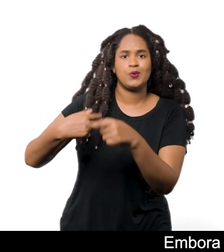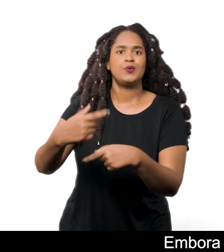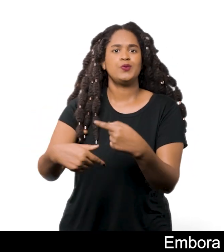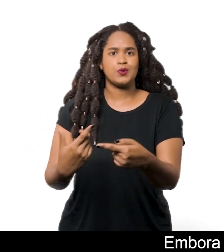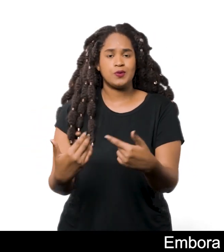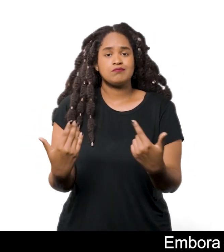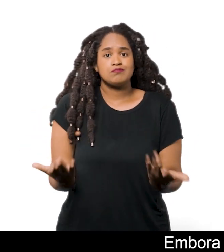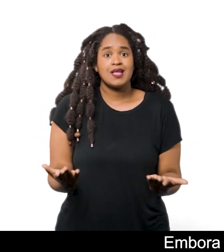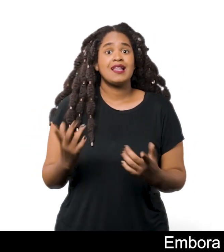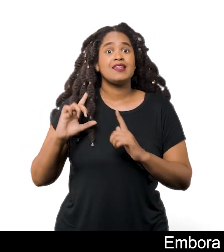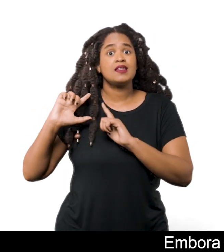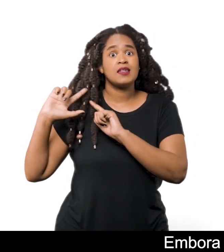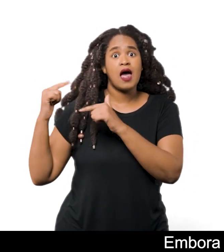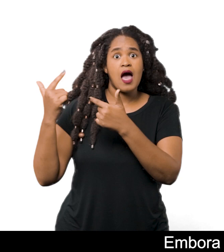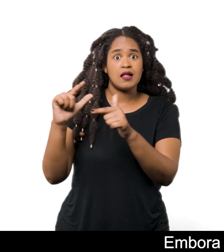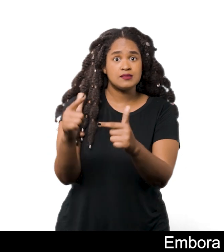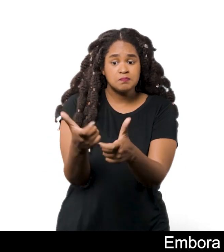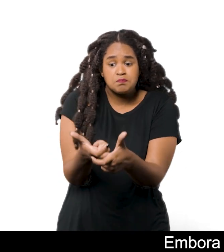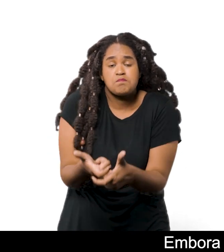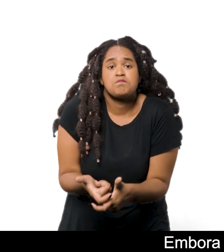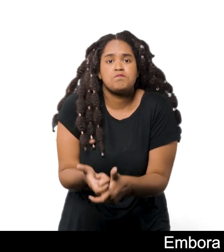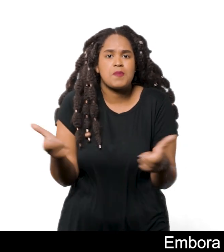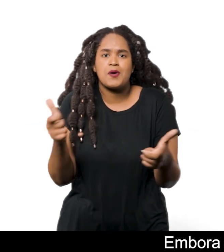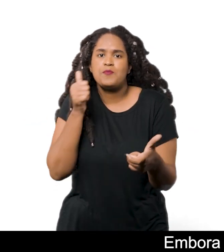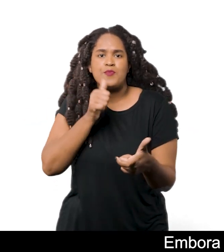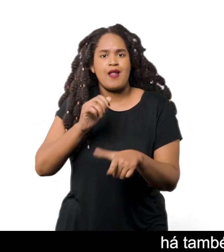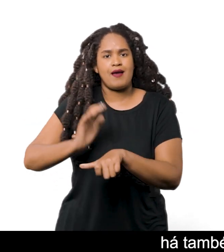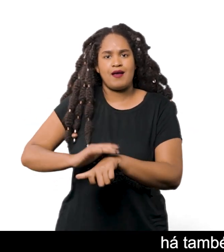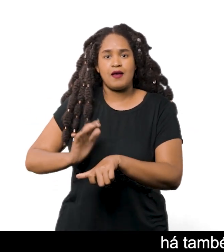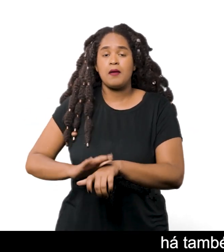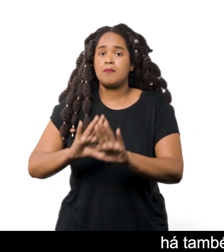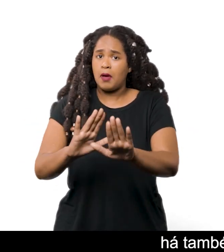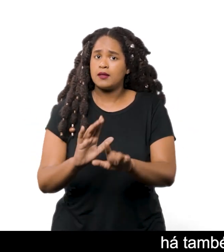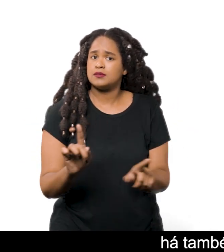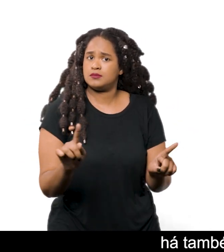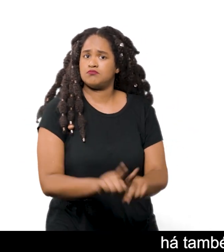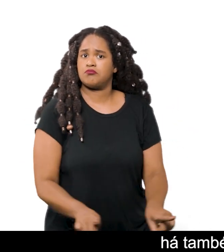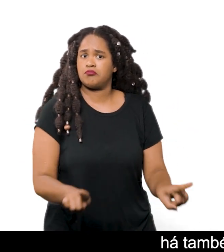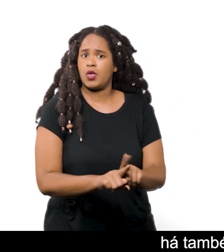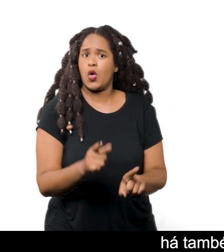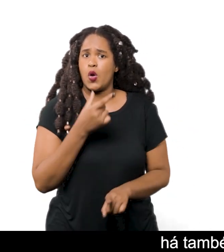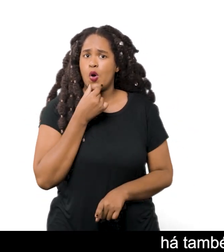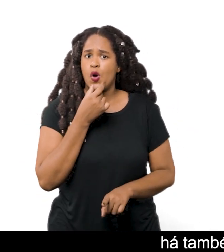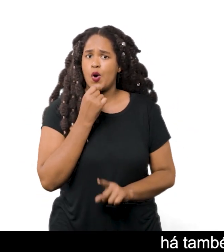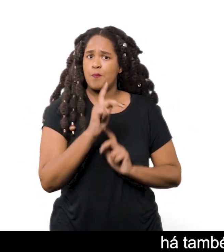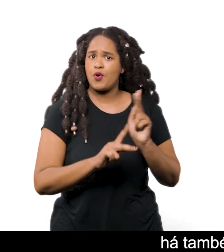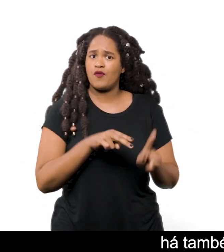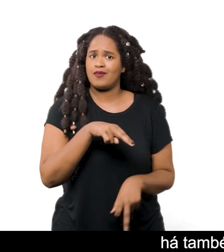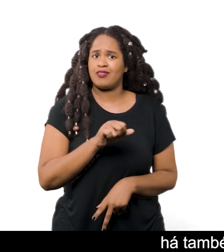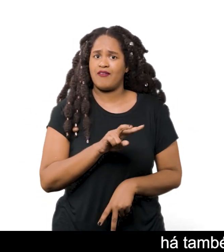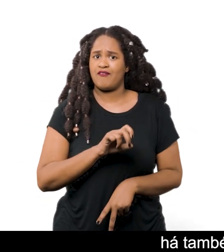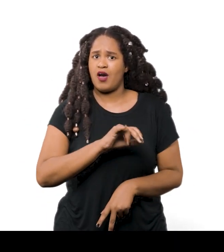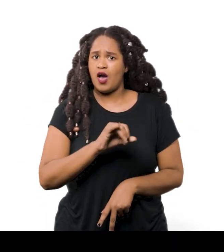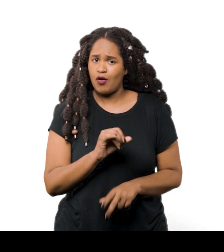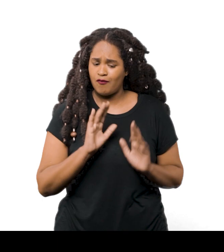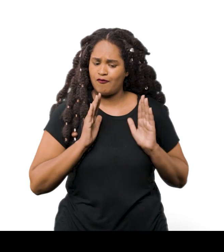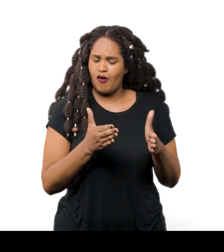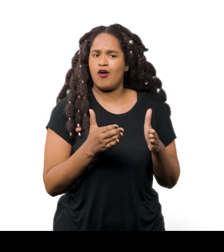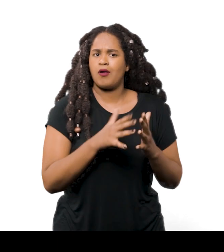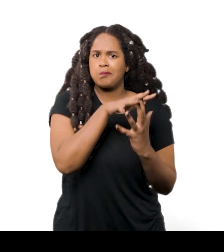Embora seja uma tradição majoritariamente feminina, há também homens navarro que se dedicam à tecelagem